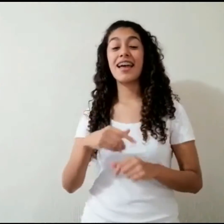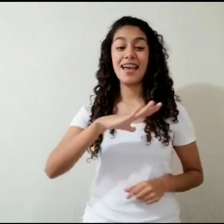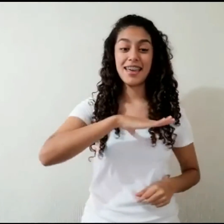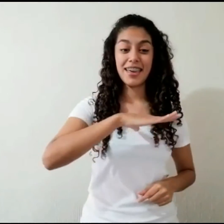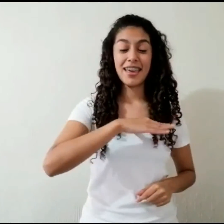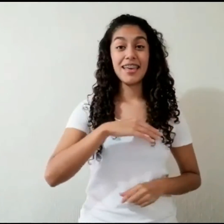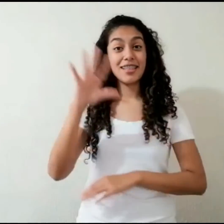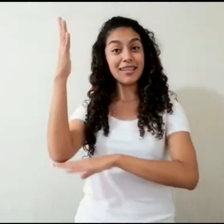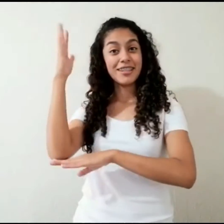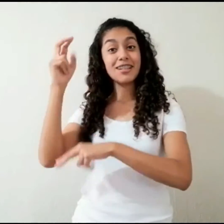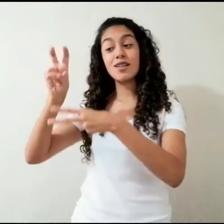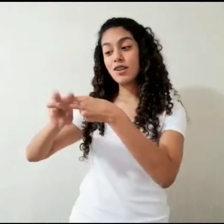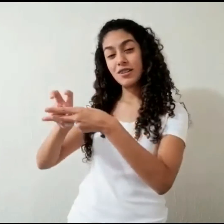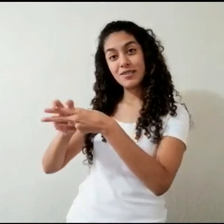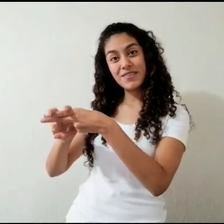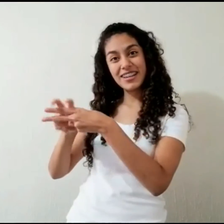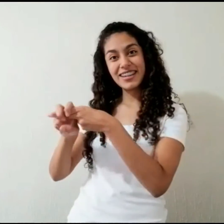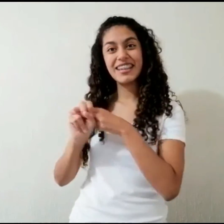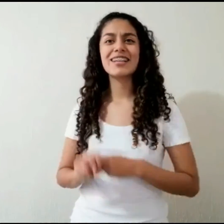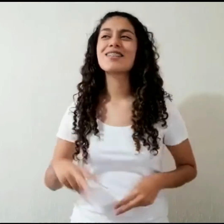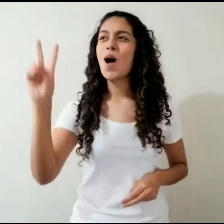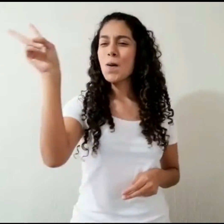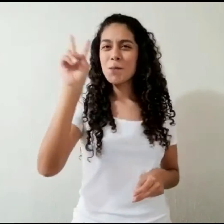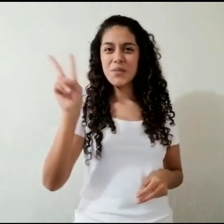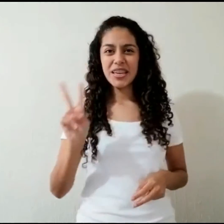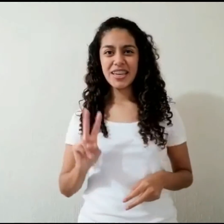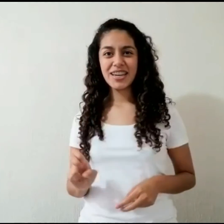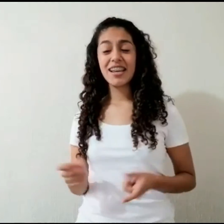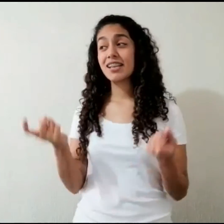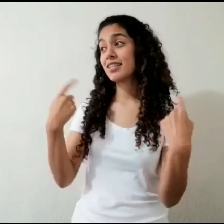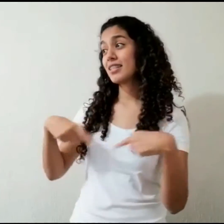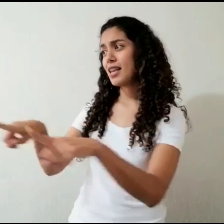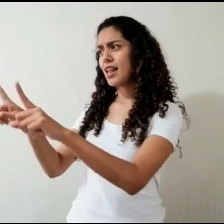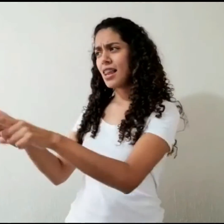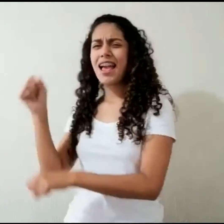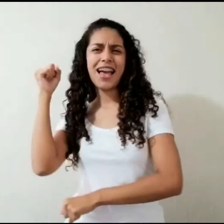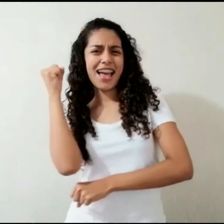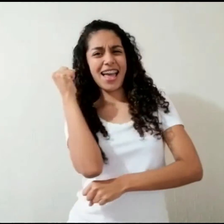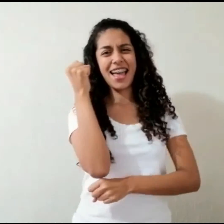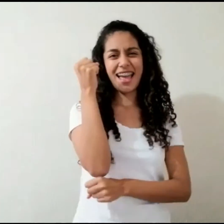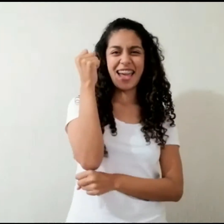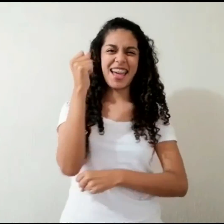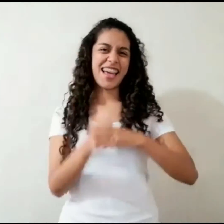en los parques Los viernes Los viernes a parrandear